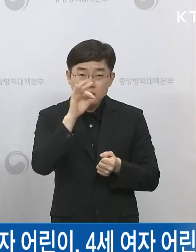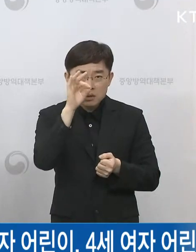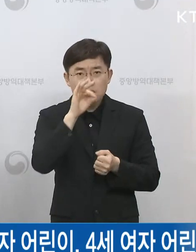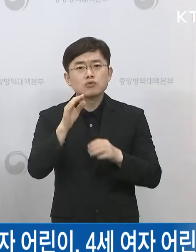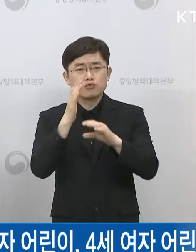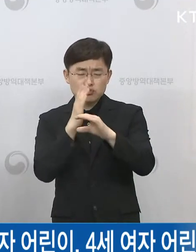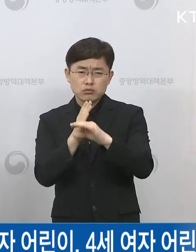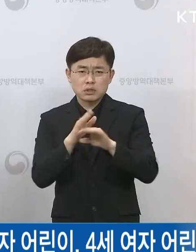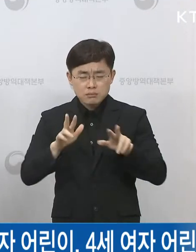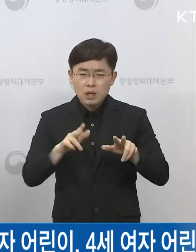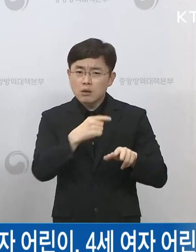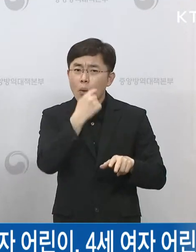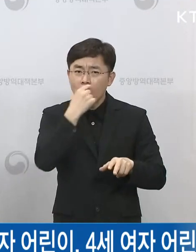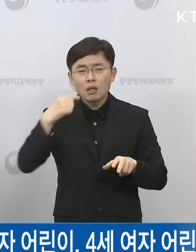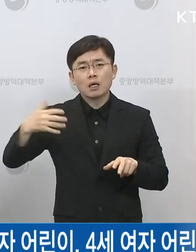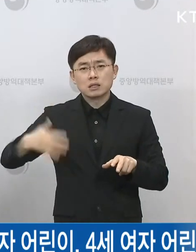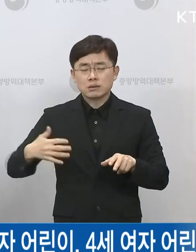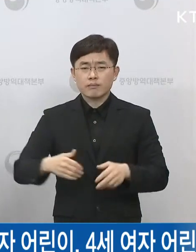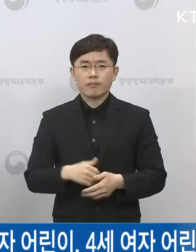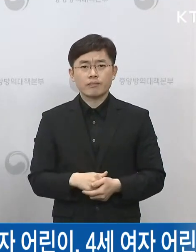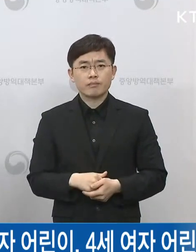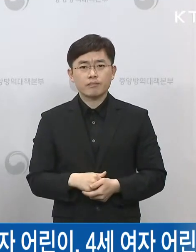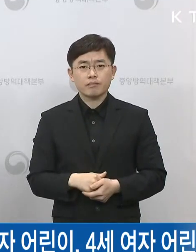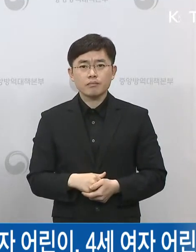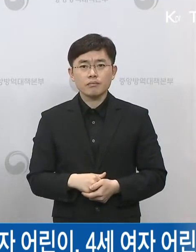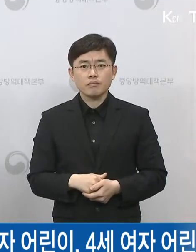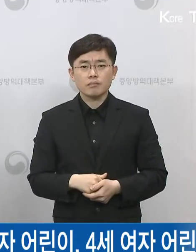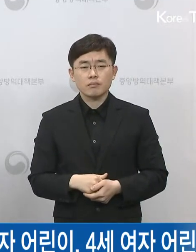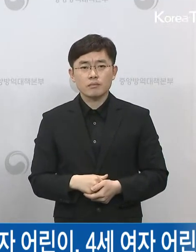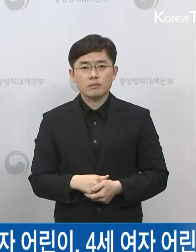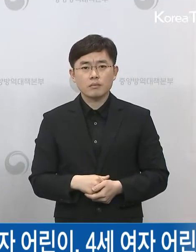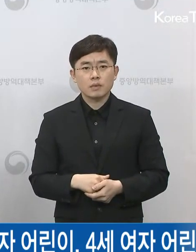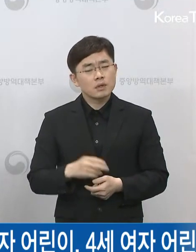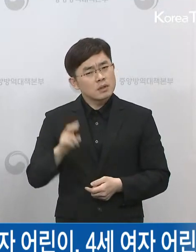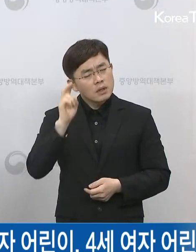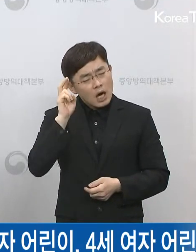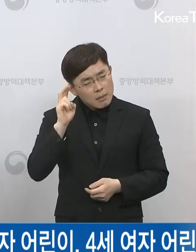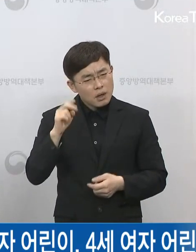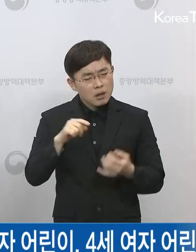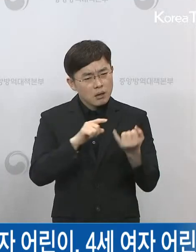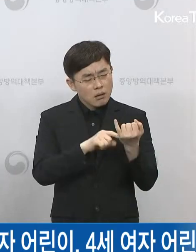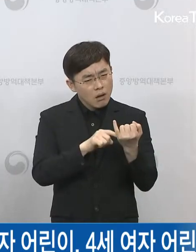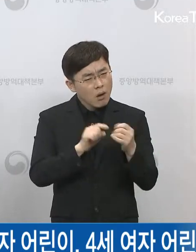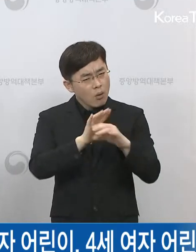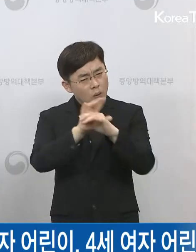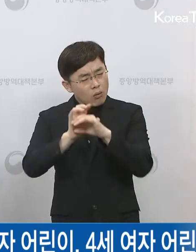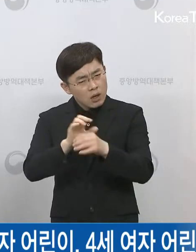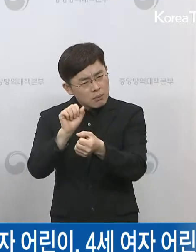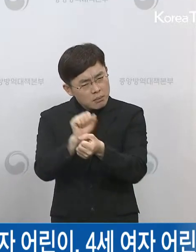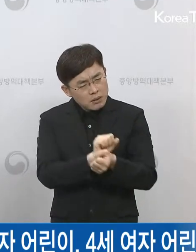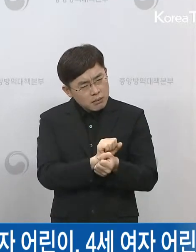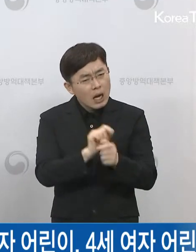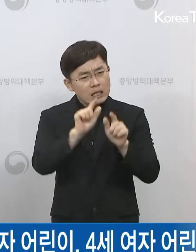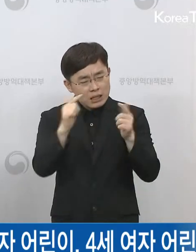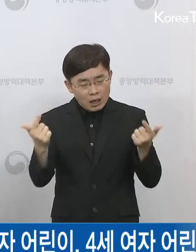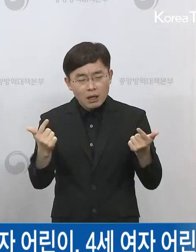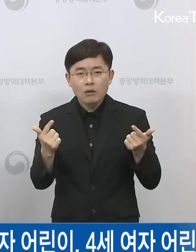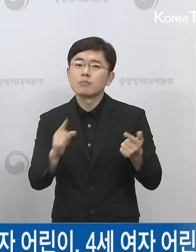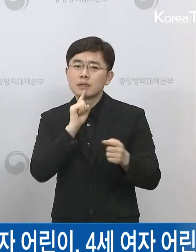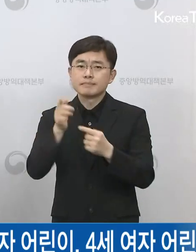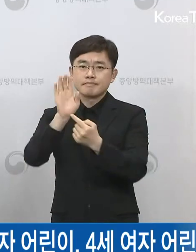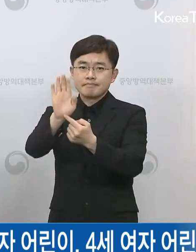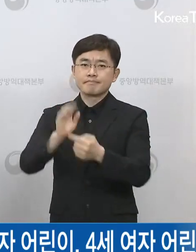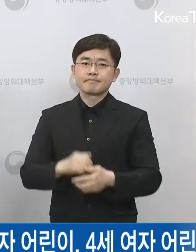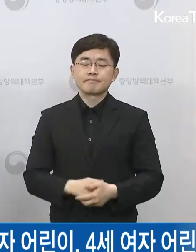요인들이 확인되지 않고 있다는 점에서 이 부분은 사례 정의에는 부합하지는 않고 있다. 이렇게 지금 말씀드릴 수